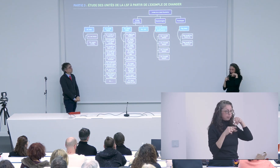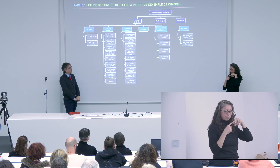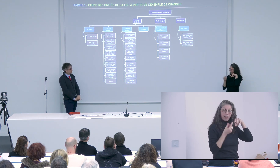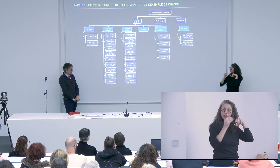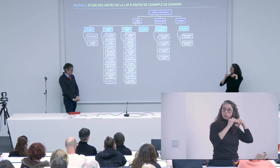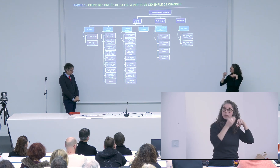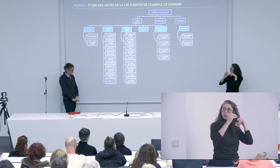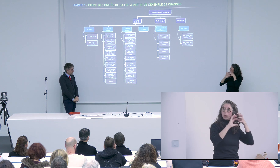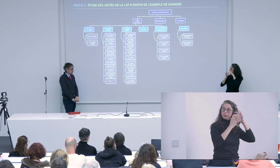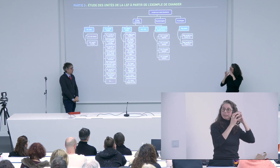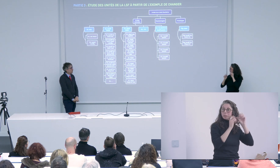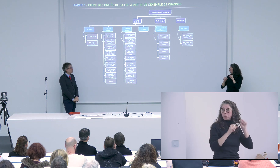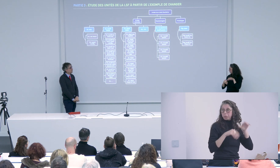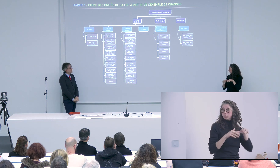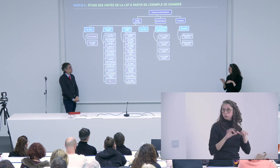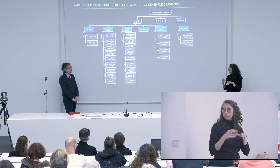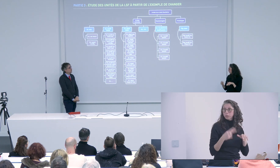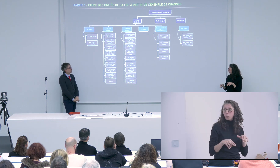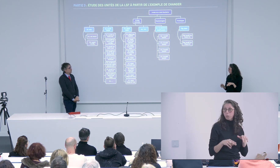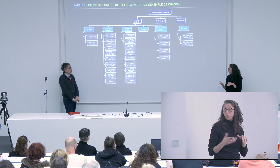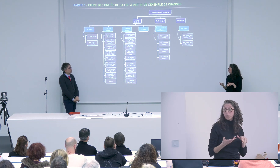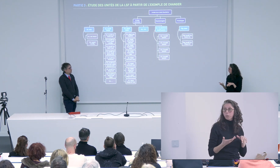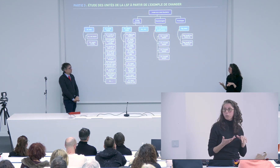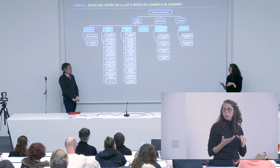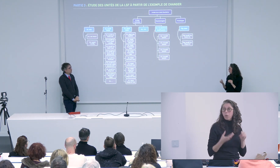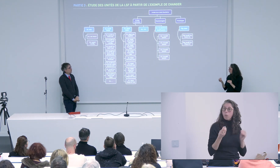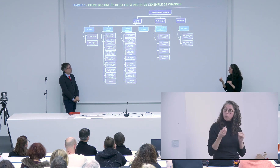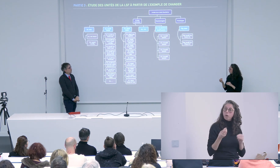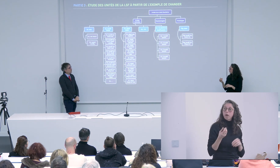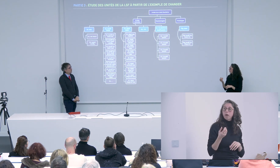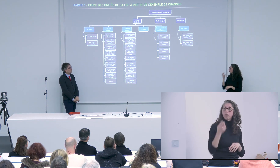le regard est attiré sur autre chose on peut rajouter aussi une configuration de la main